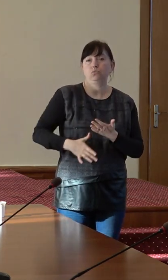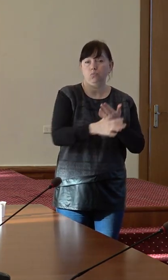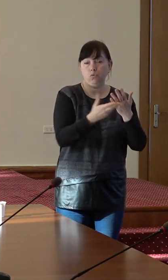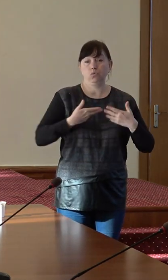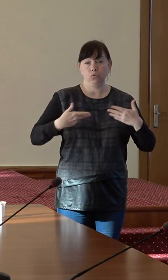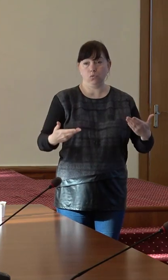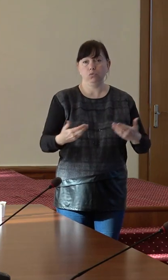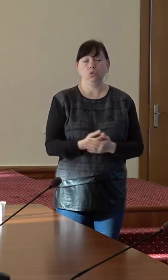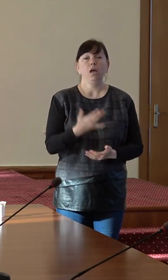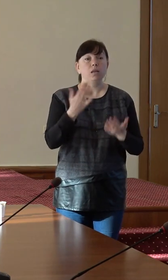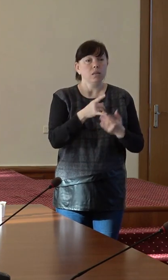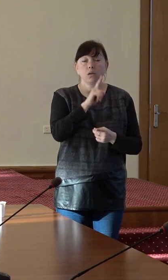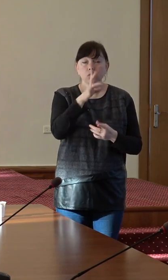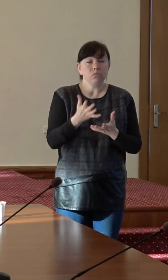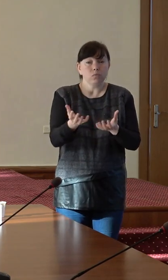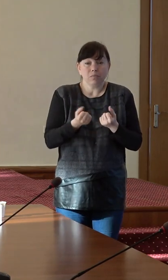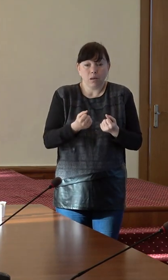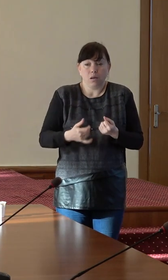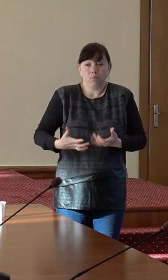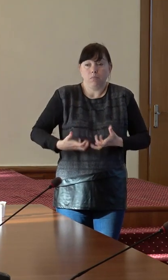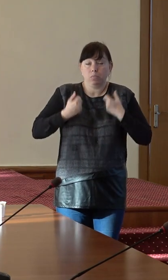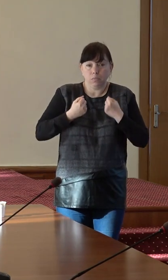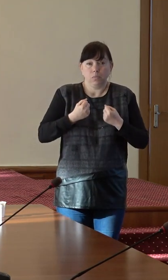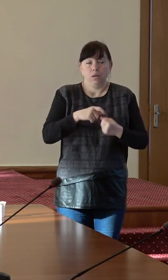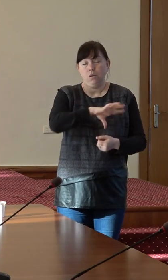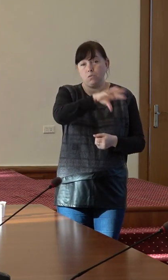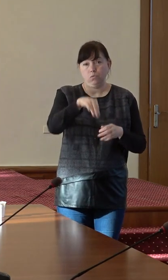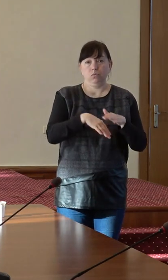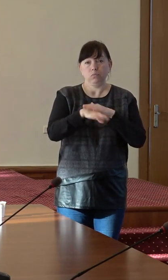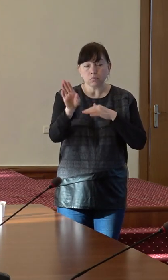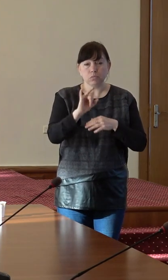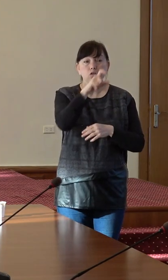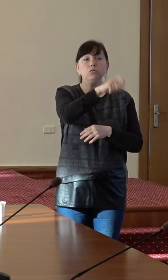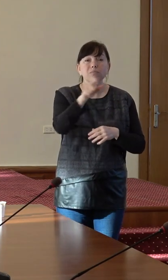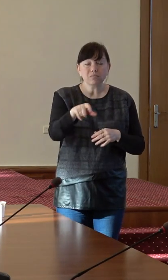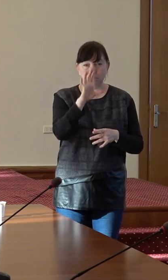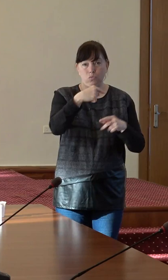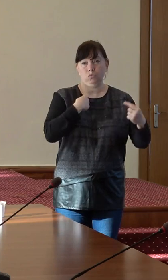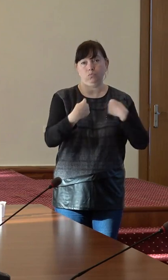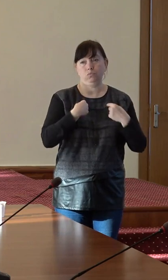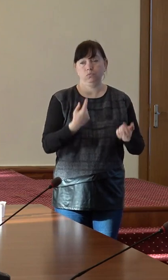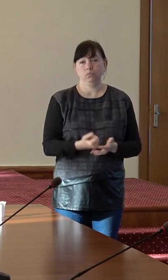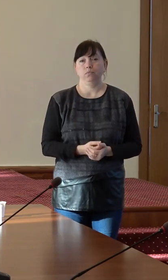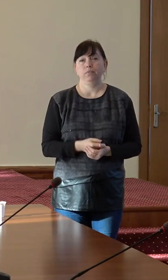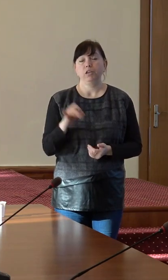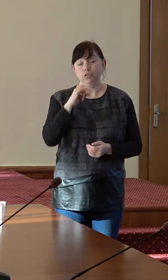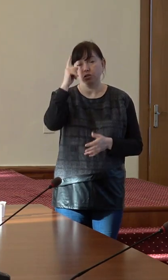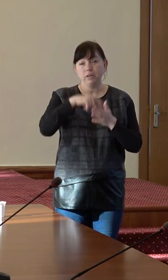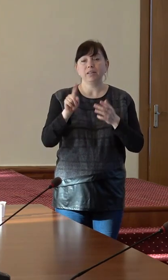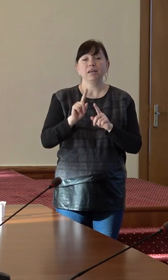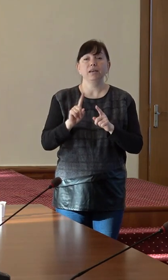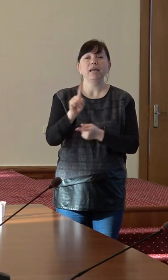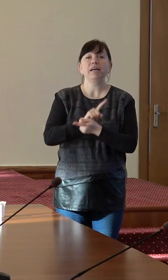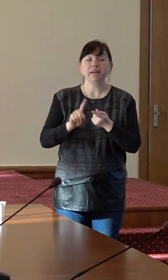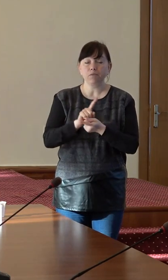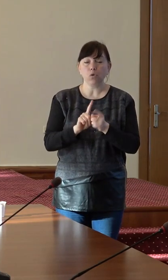ei nu o să primească acest suport beneficiarii sistemului vor avea de suferit și cred că reforma